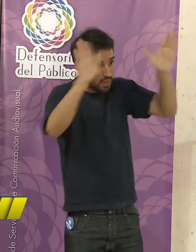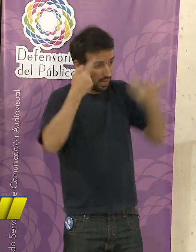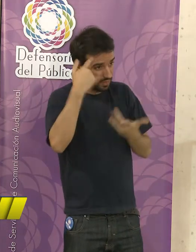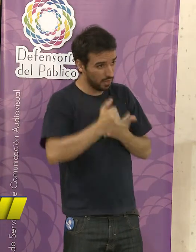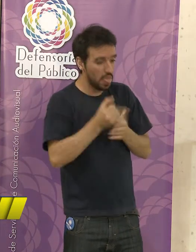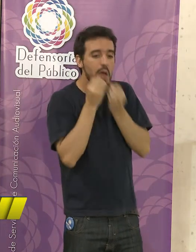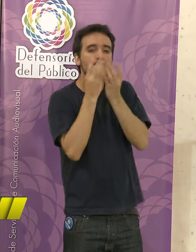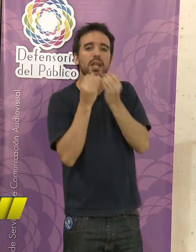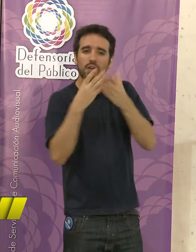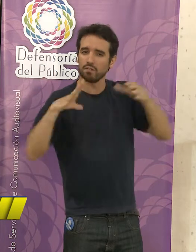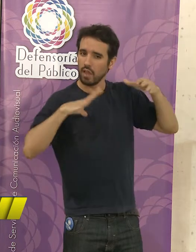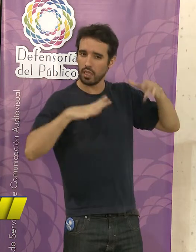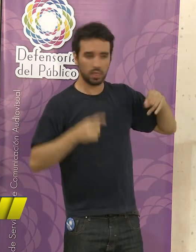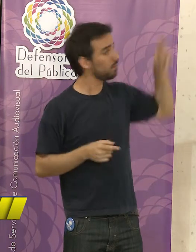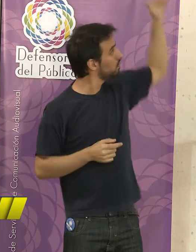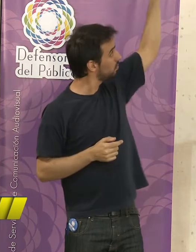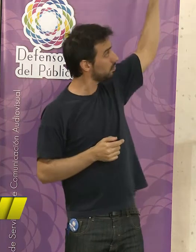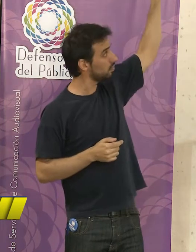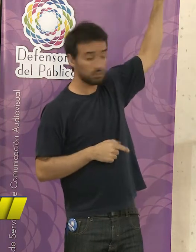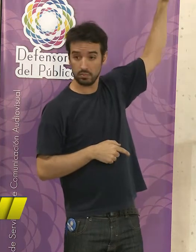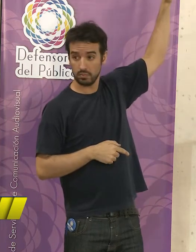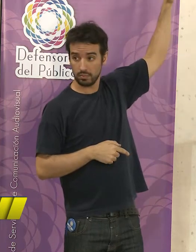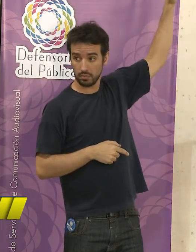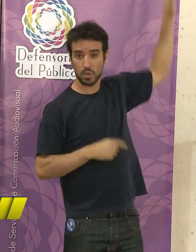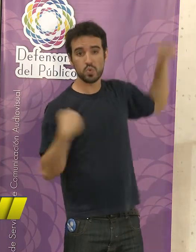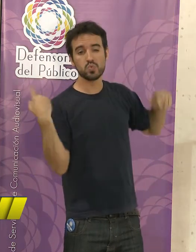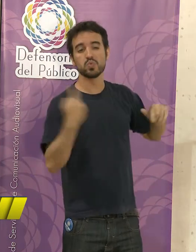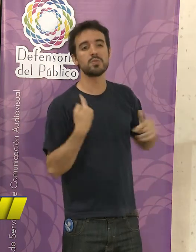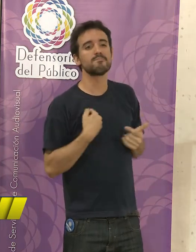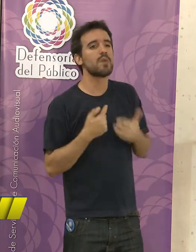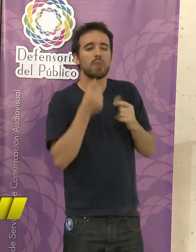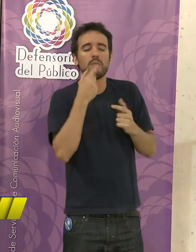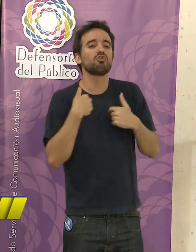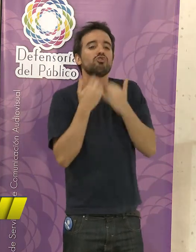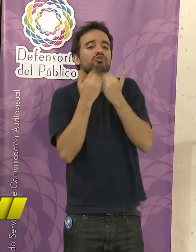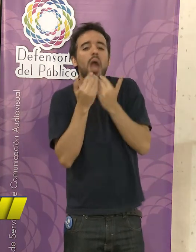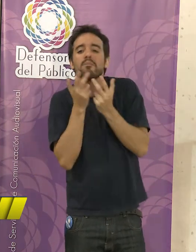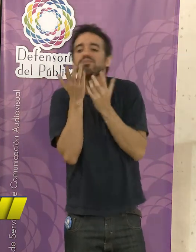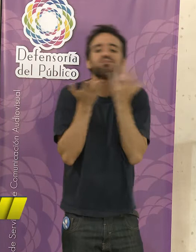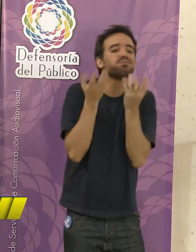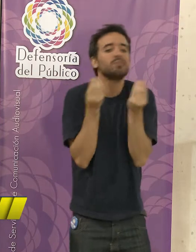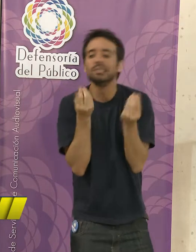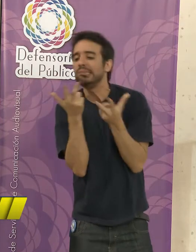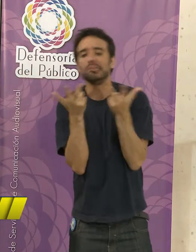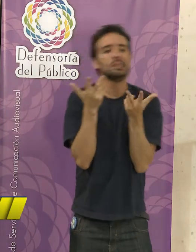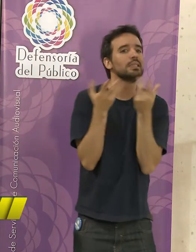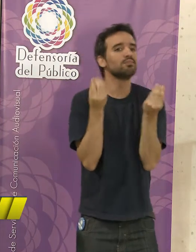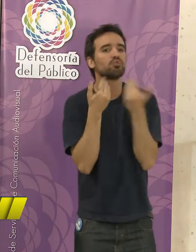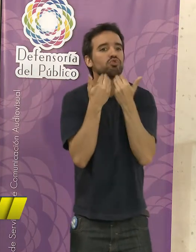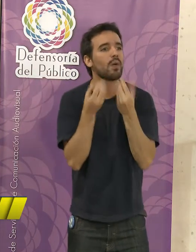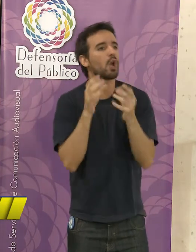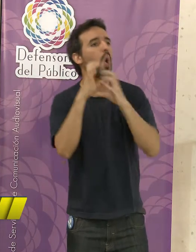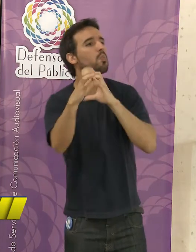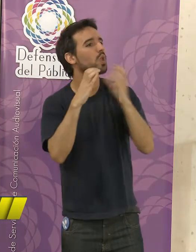Porque cuando uno no sabe expresarse, no se sabe comunicar,